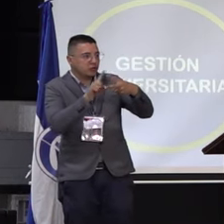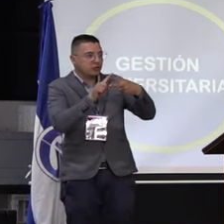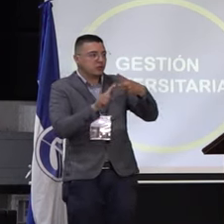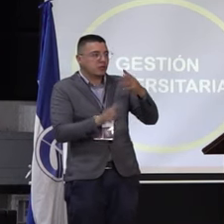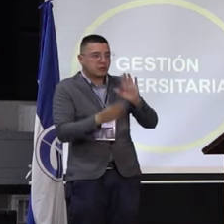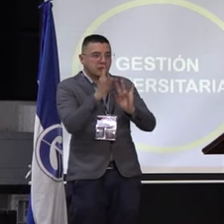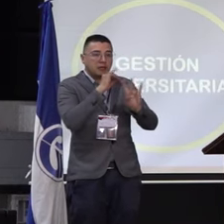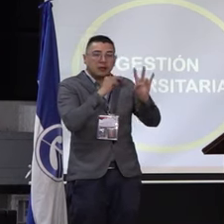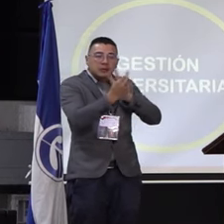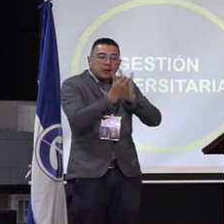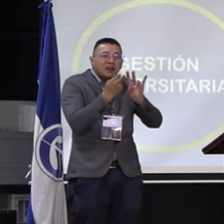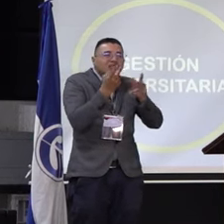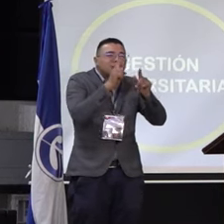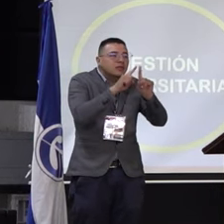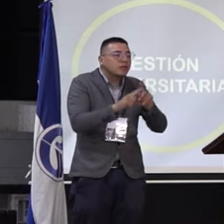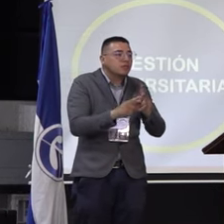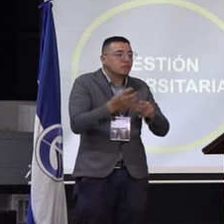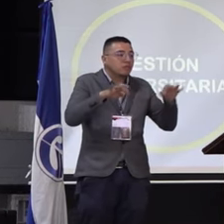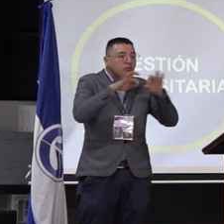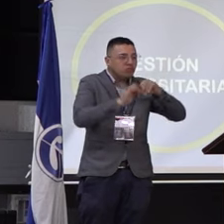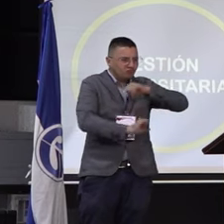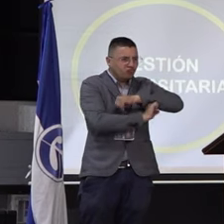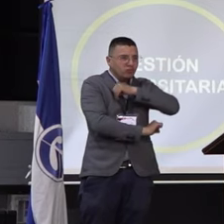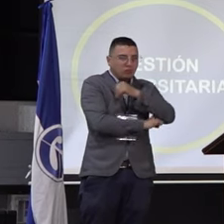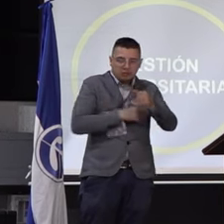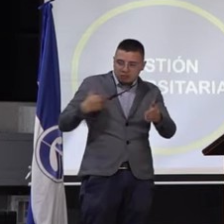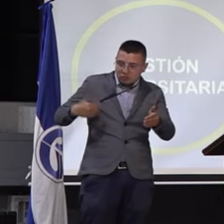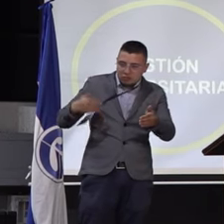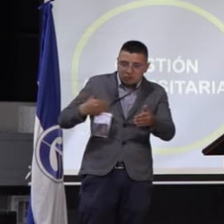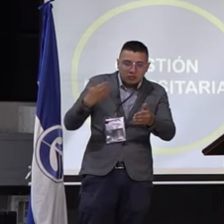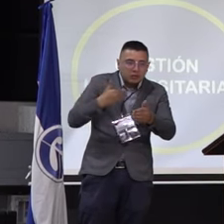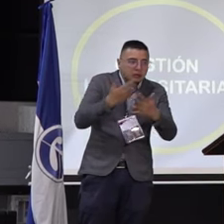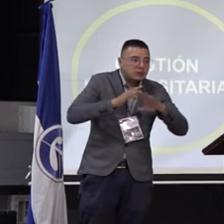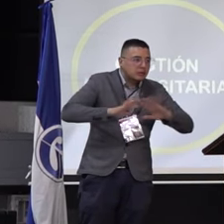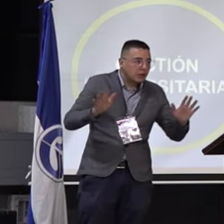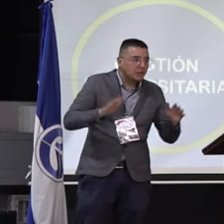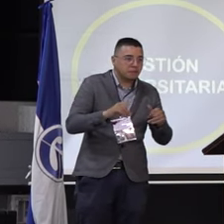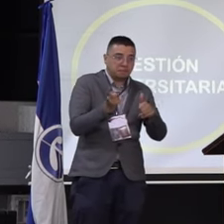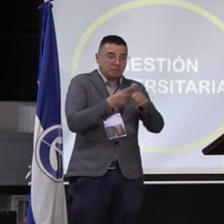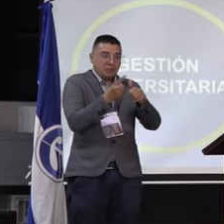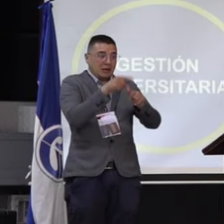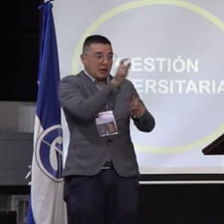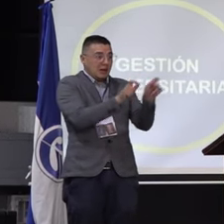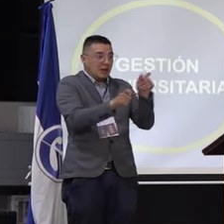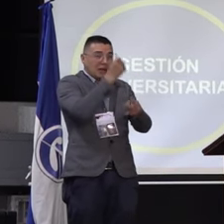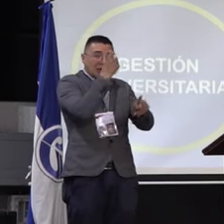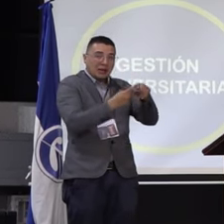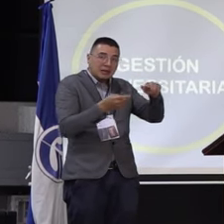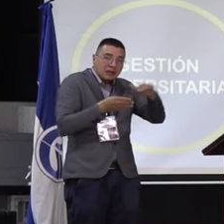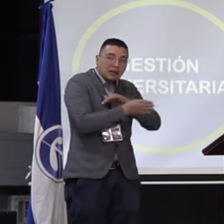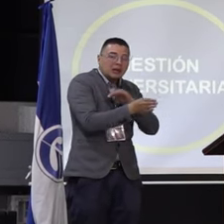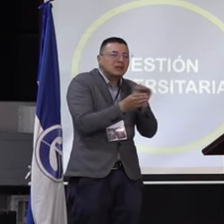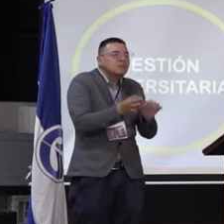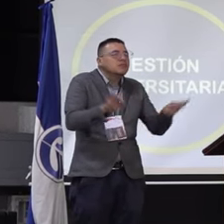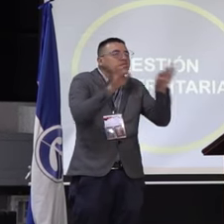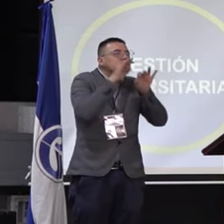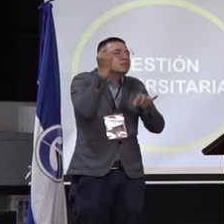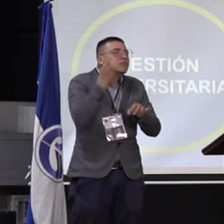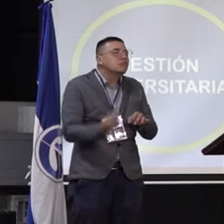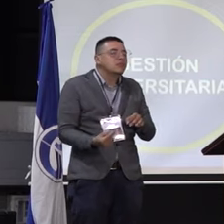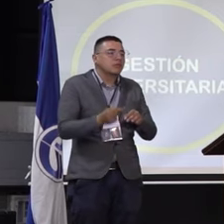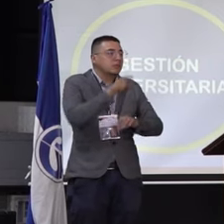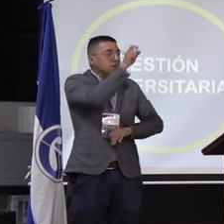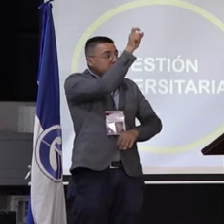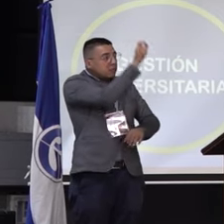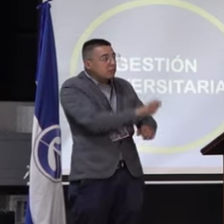decíamos inicialmente, fortalecer lo que ya se ha venido avanzando, básicamente el programa de egresados y específicamente la figura del